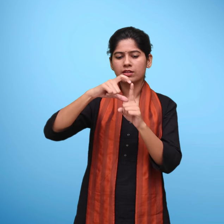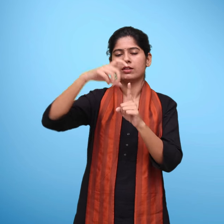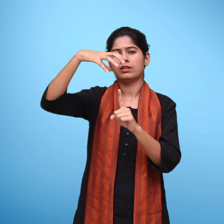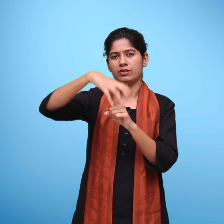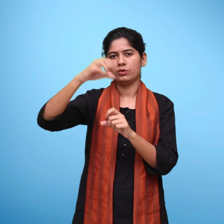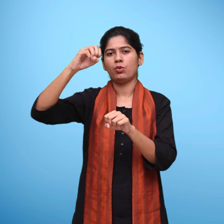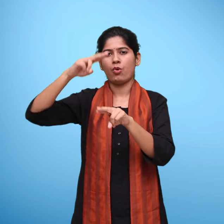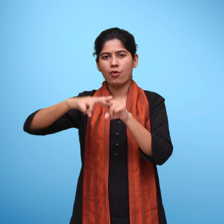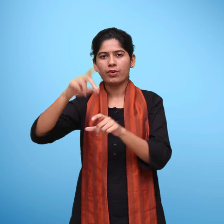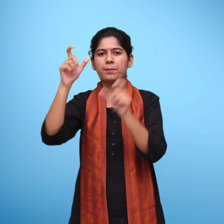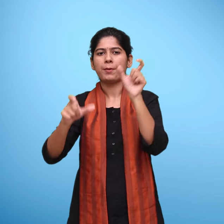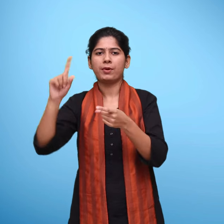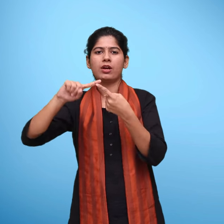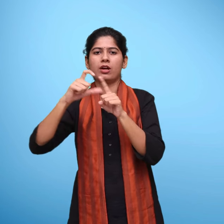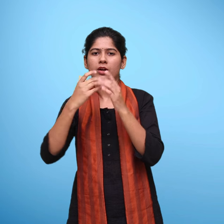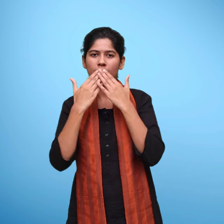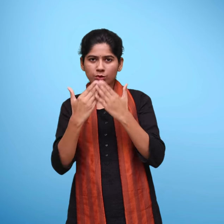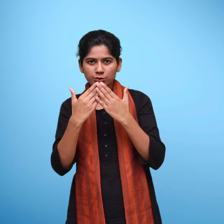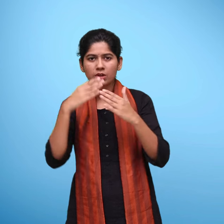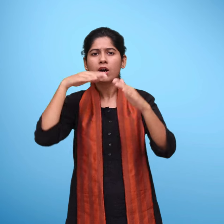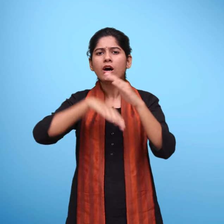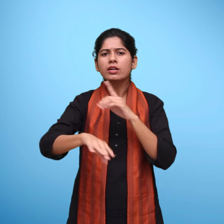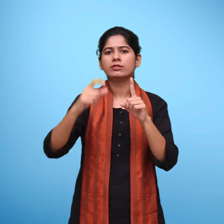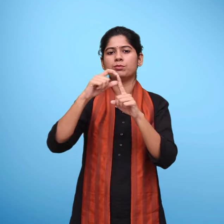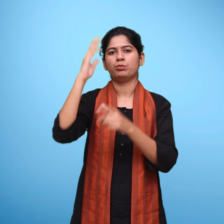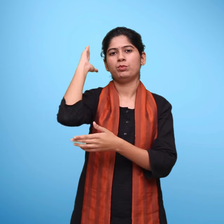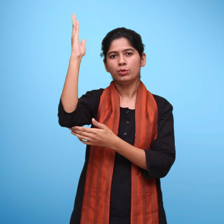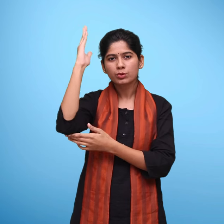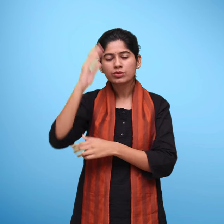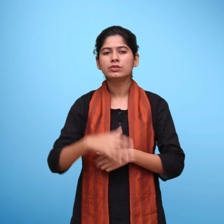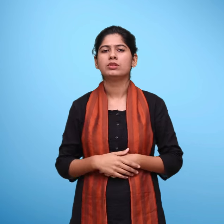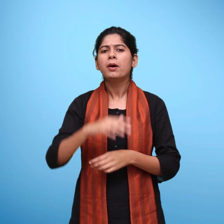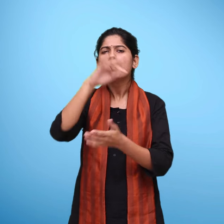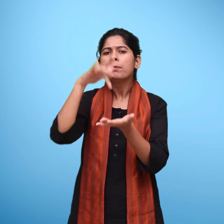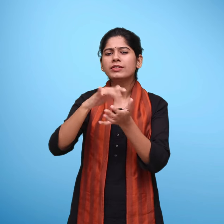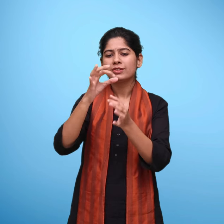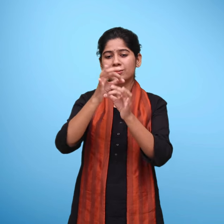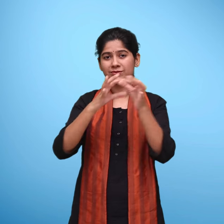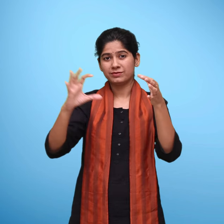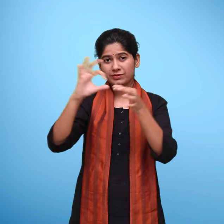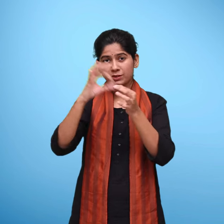प्रारंभिक शिक्षा विभाग राश्रिय शैक्षिक अनुसंधान और प्रशिक्षन परिशद नई दिल्ली